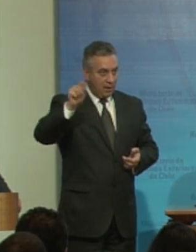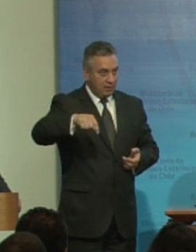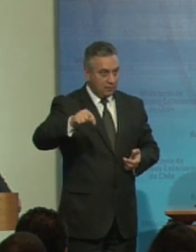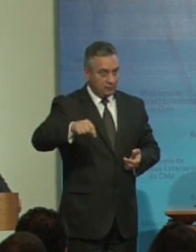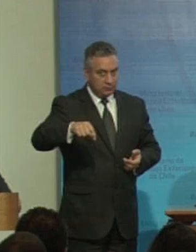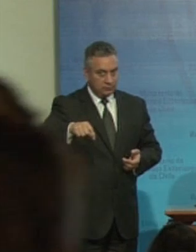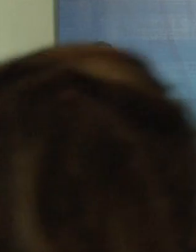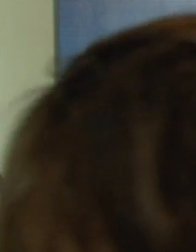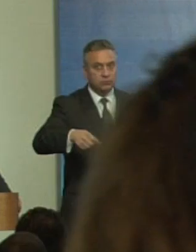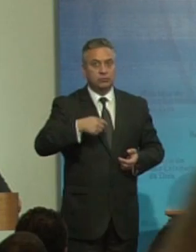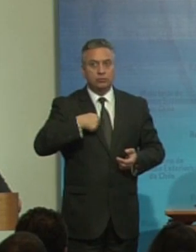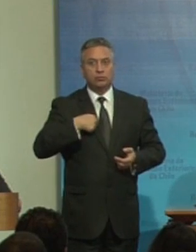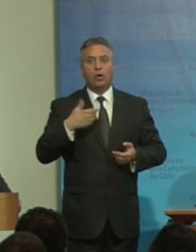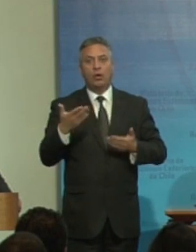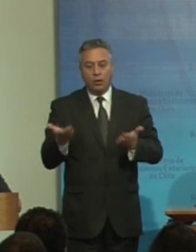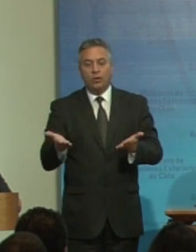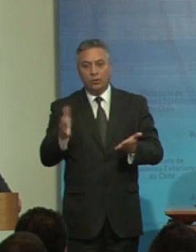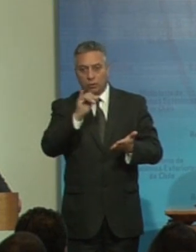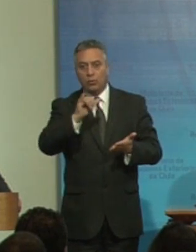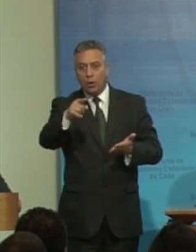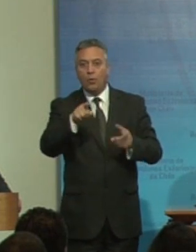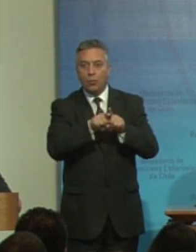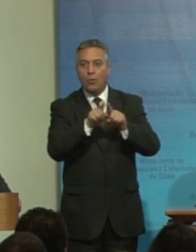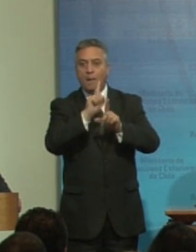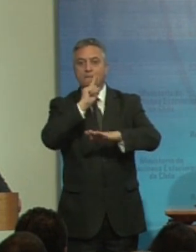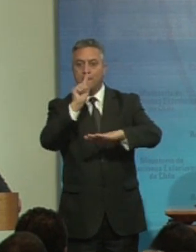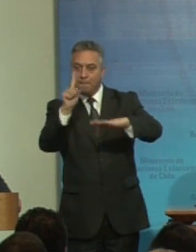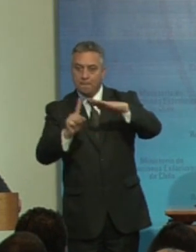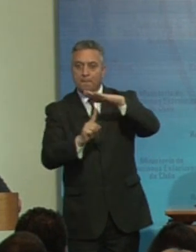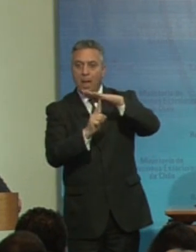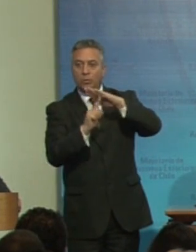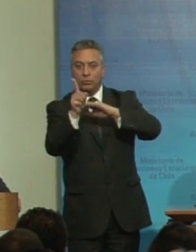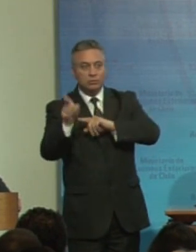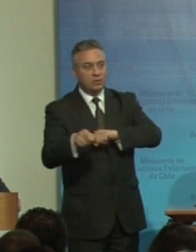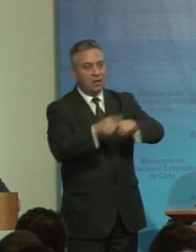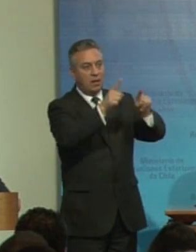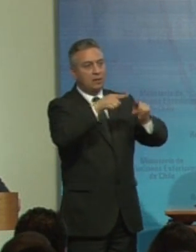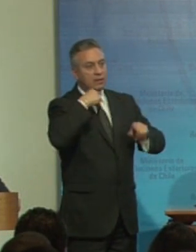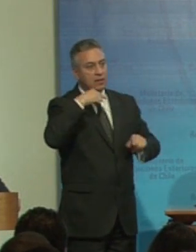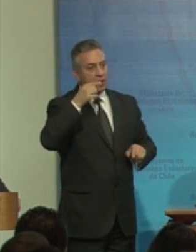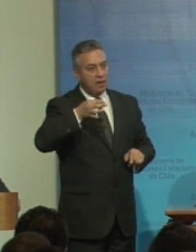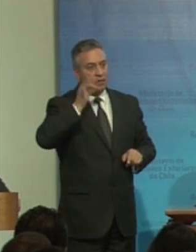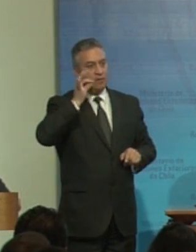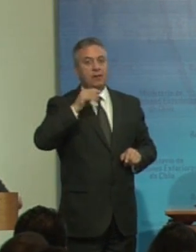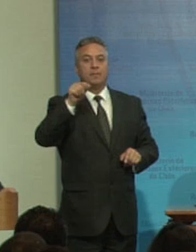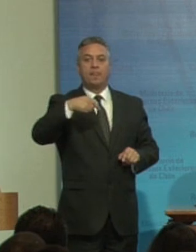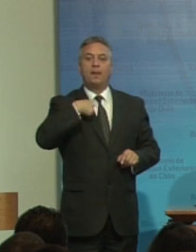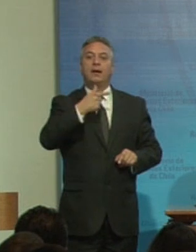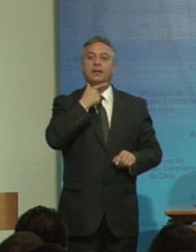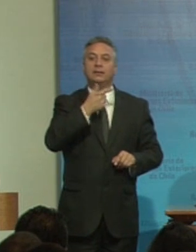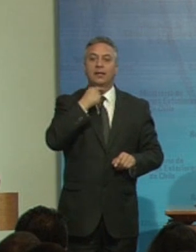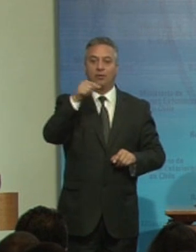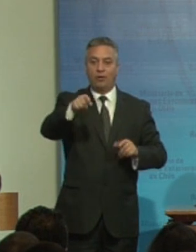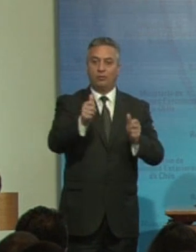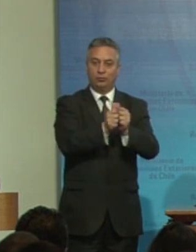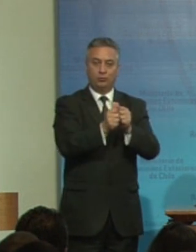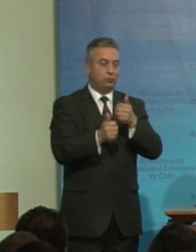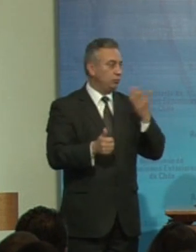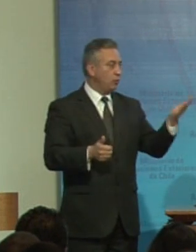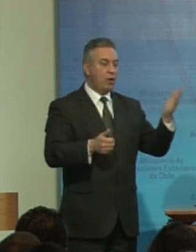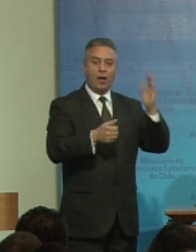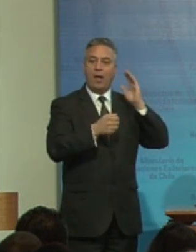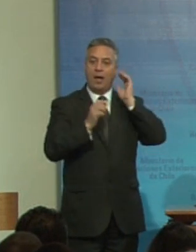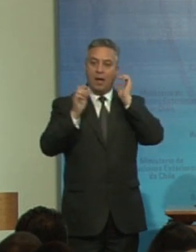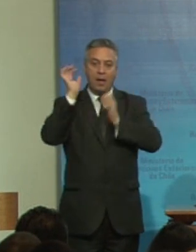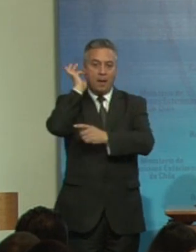luego del cual habrá una breve pausa para un café quiero dejar con ustedes a María Soledad quien